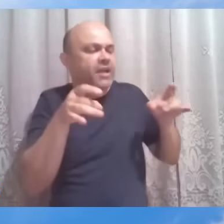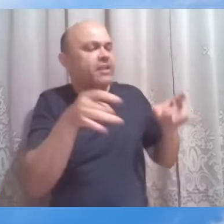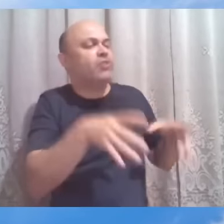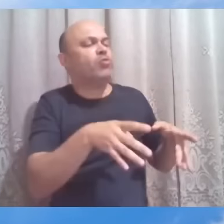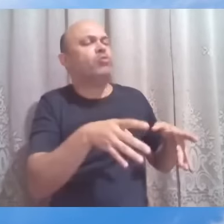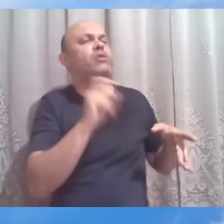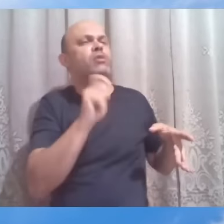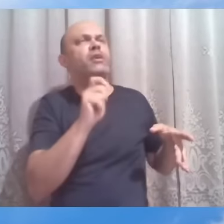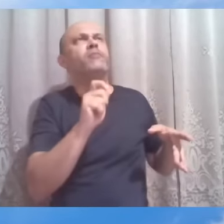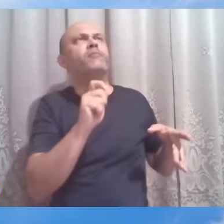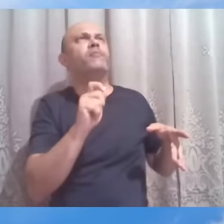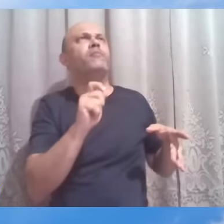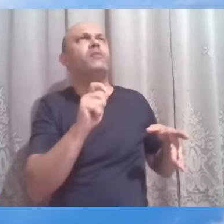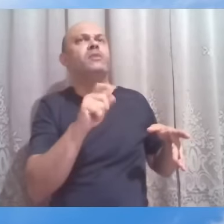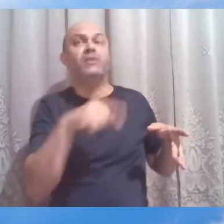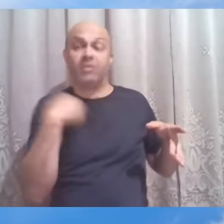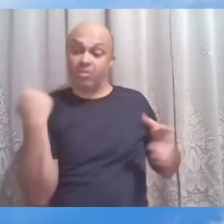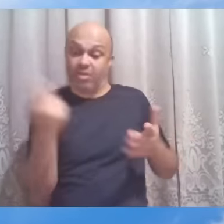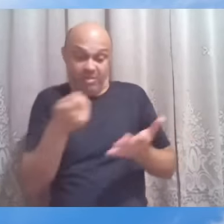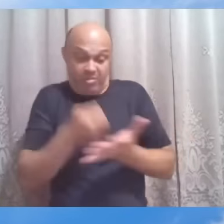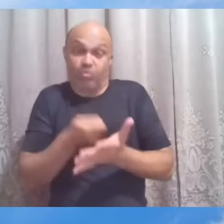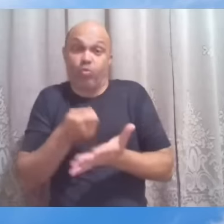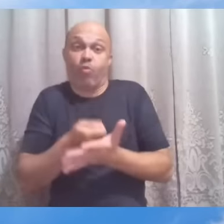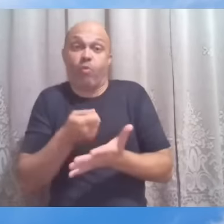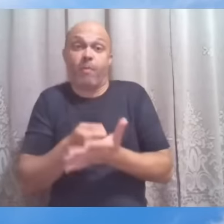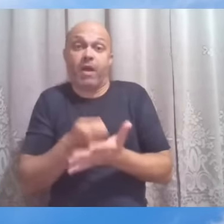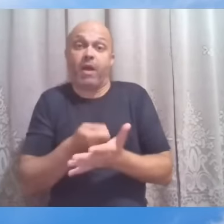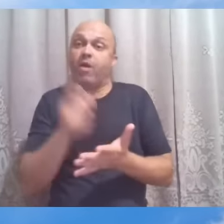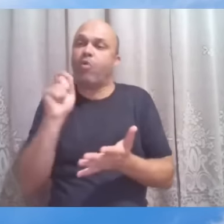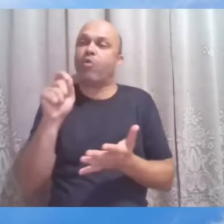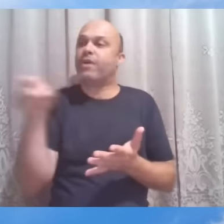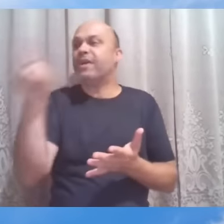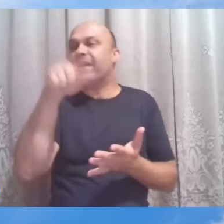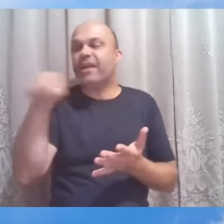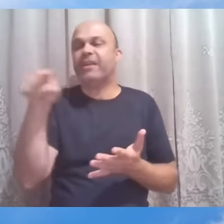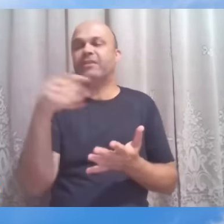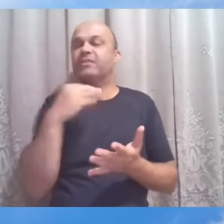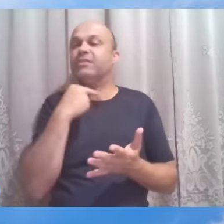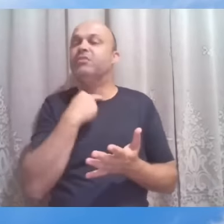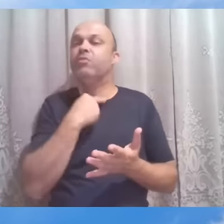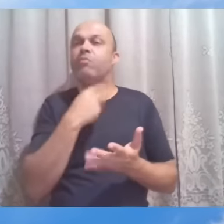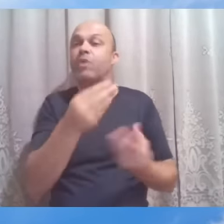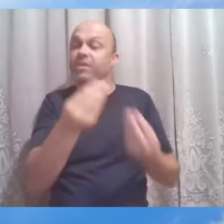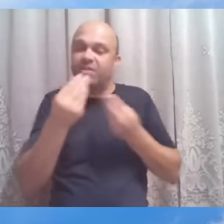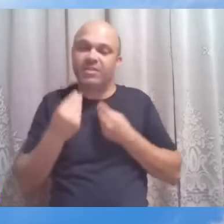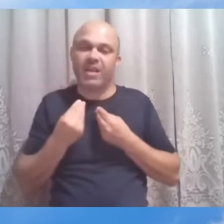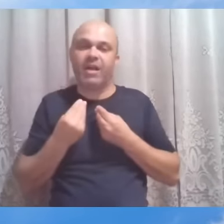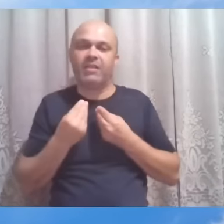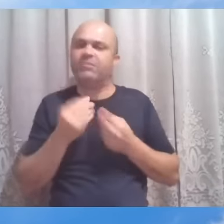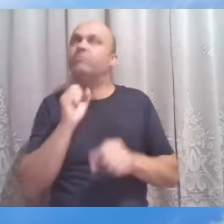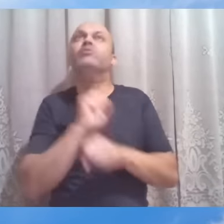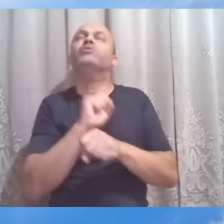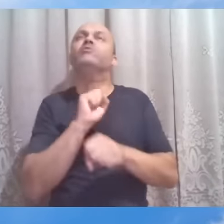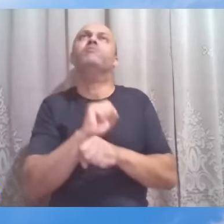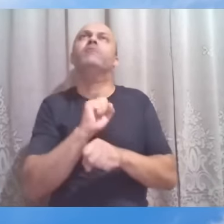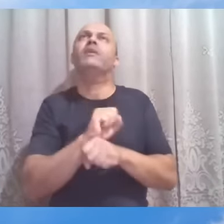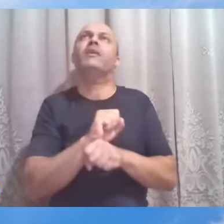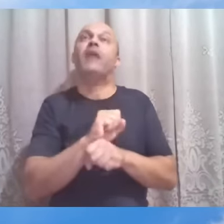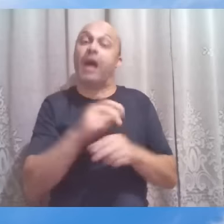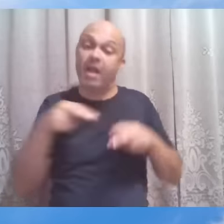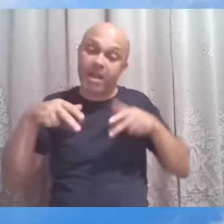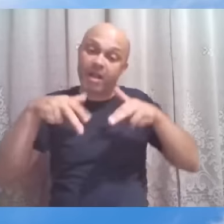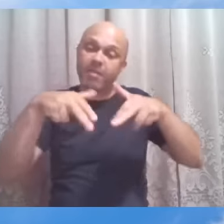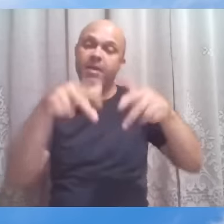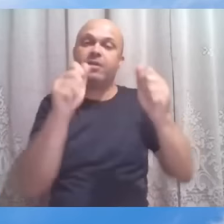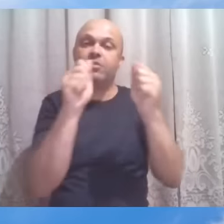de não exigirmos deles o que ainda não nos podem dar, de não esperarmos deles que caminhem conosco a